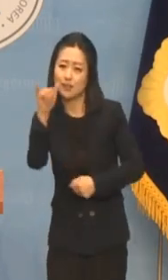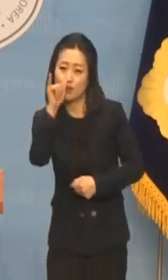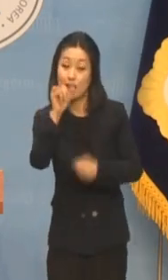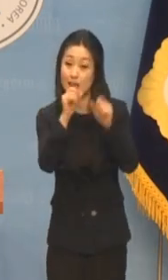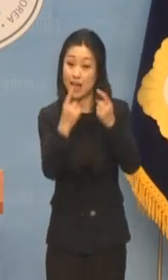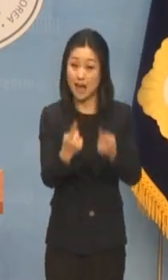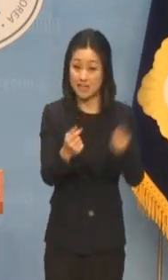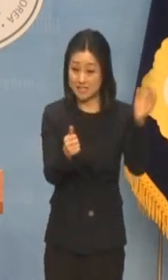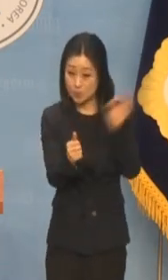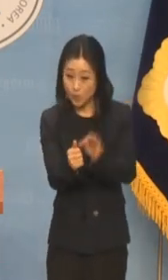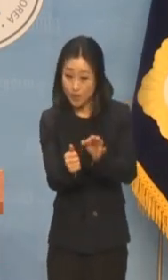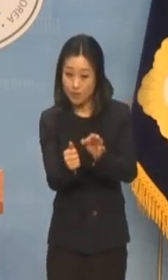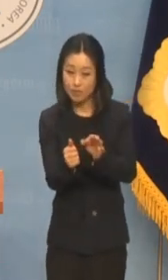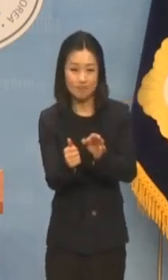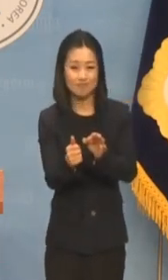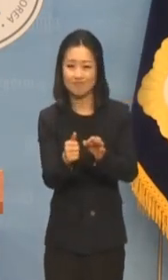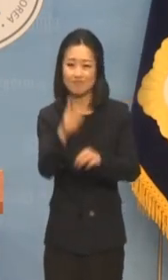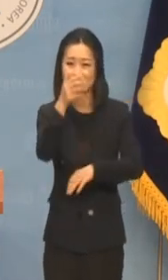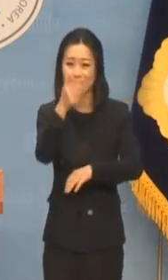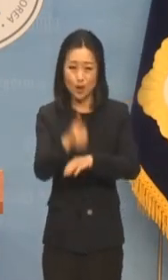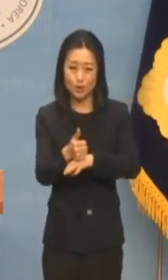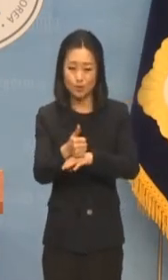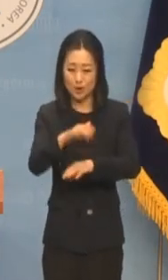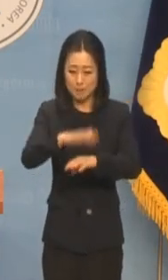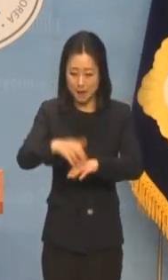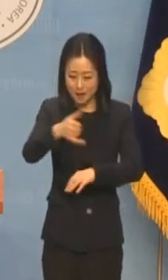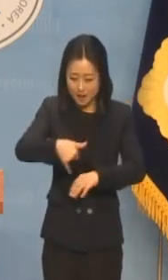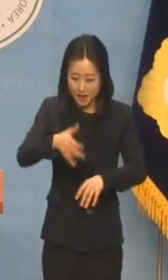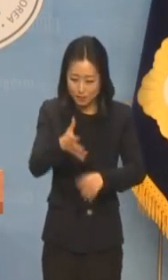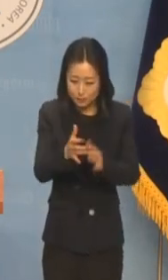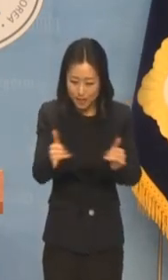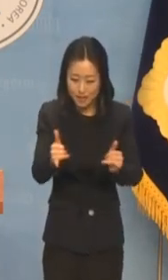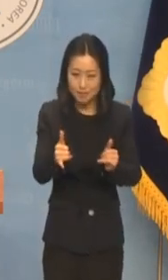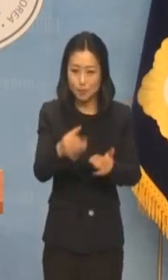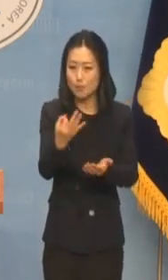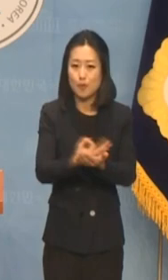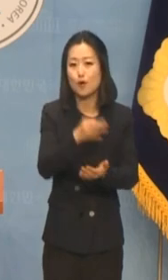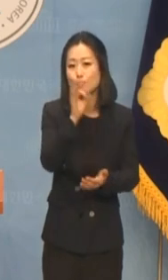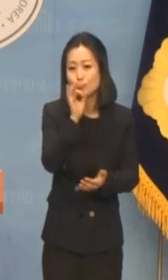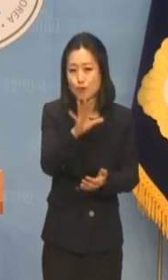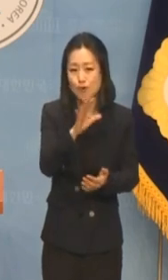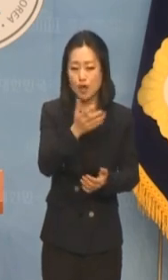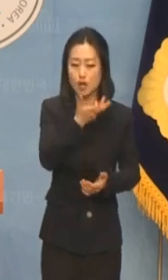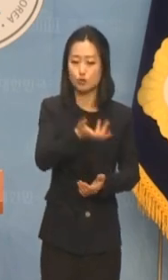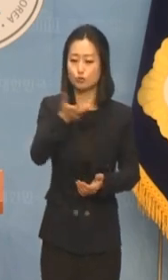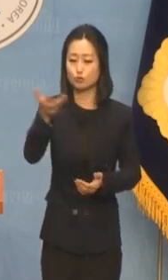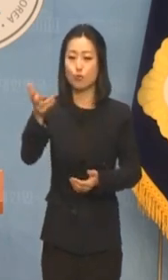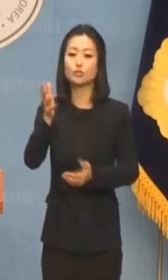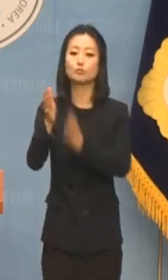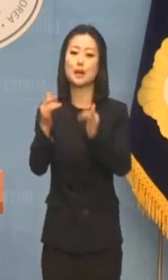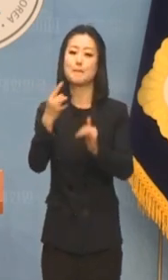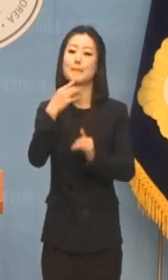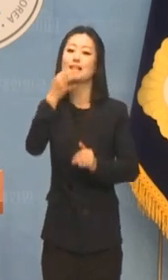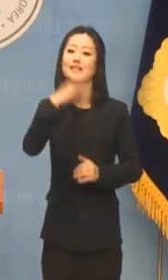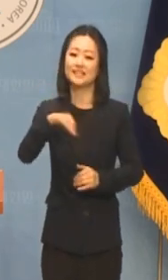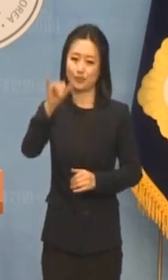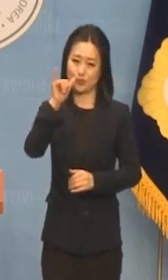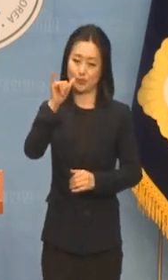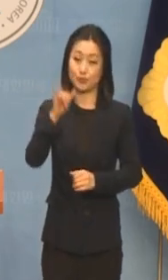지원을 한다 한들 농가에 전달이 안됩니다. 유통 자본만 이익을 얻는 구조입니다.